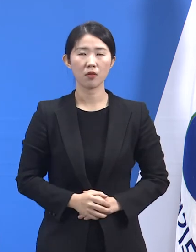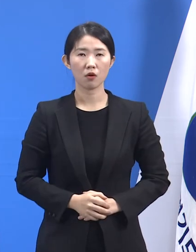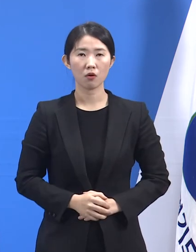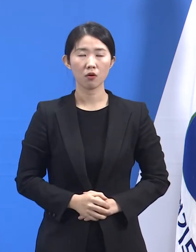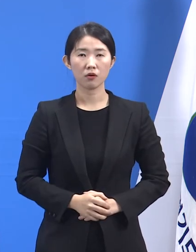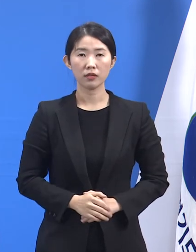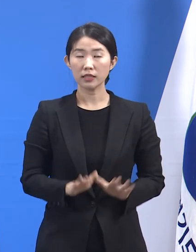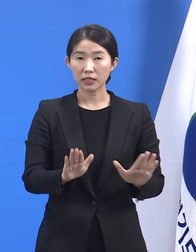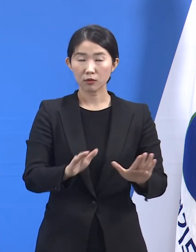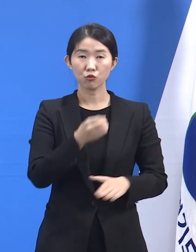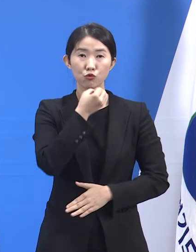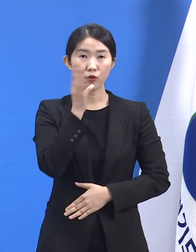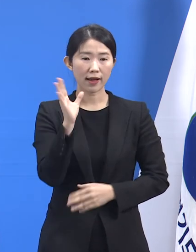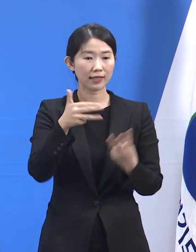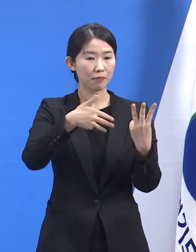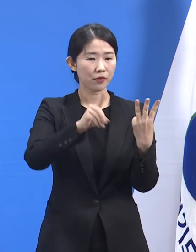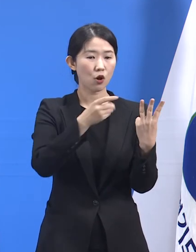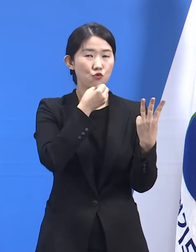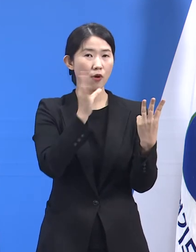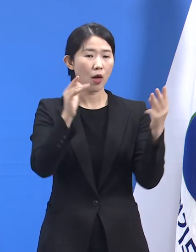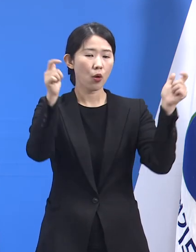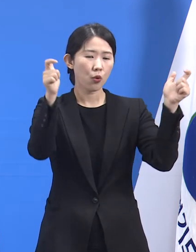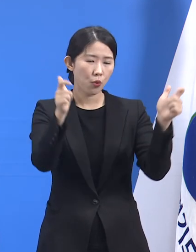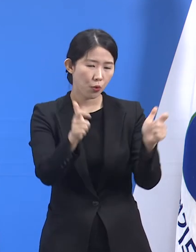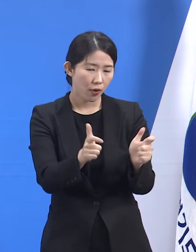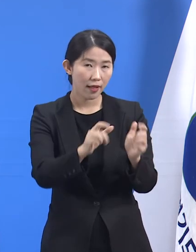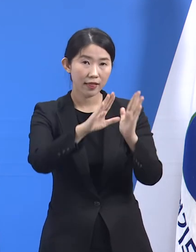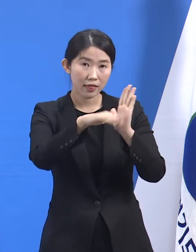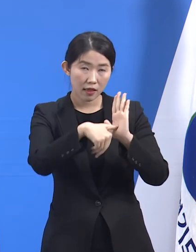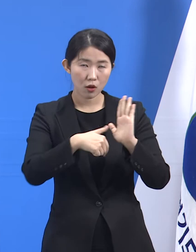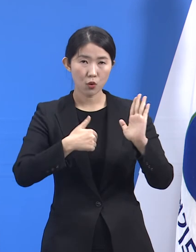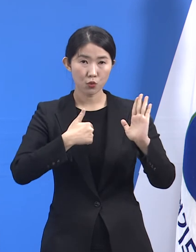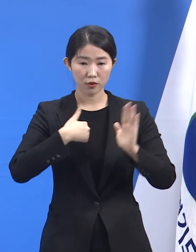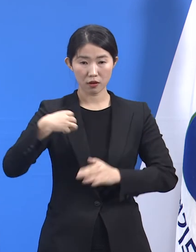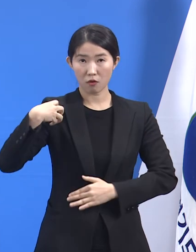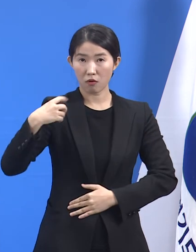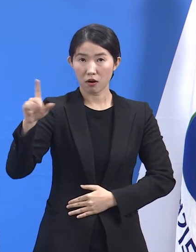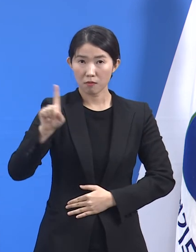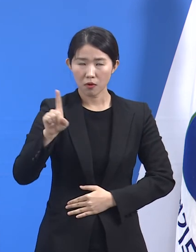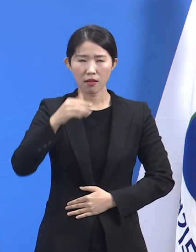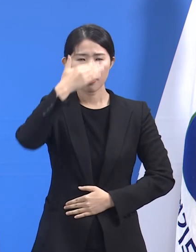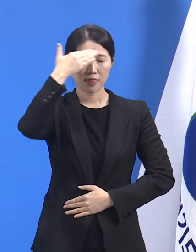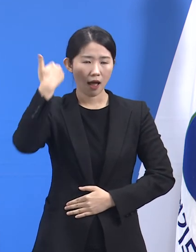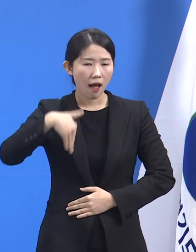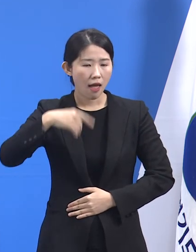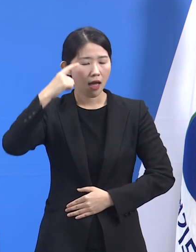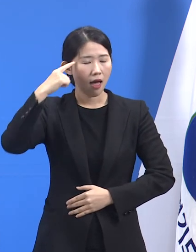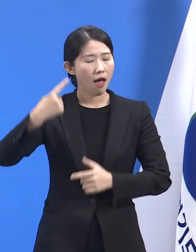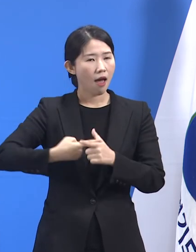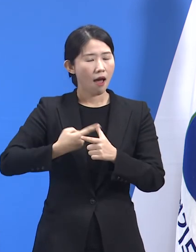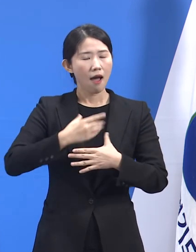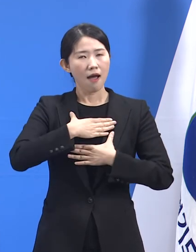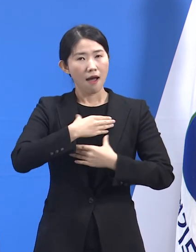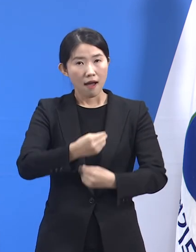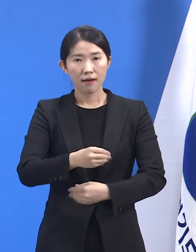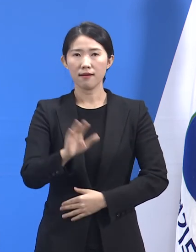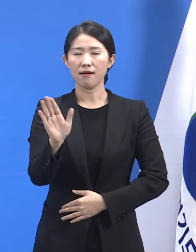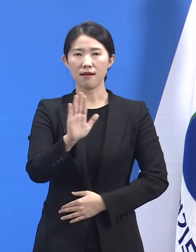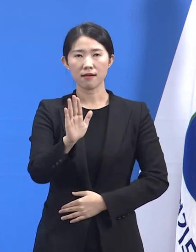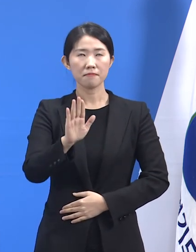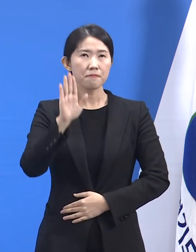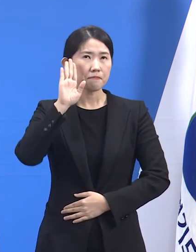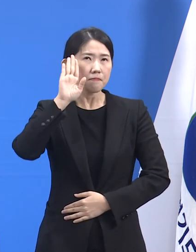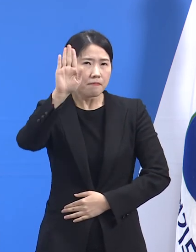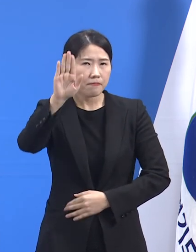진정 국년일 때 우리들이 해야 할 일은 다행이다라는 생각에 안도하고 말 것이 아니라 새로운 위험을 예상하고